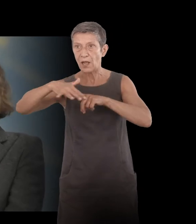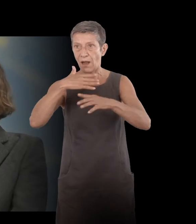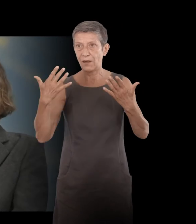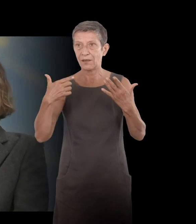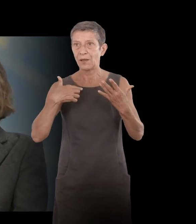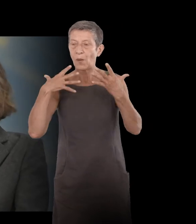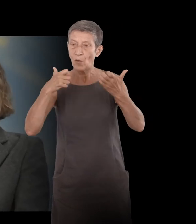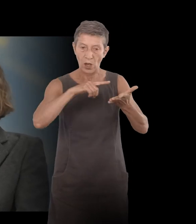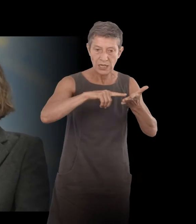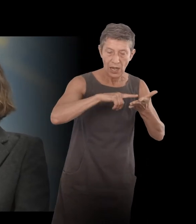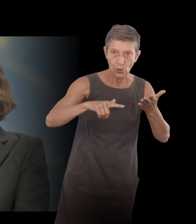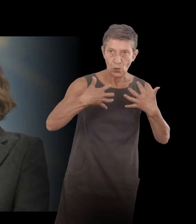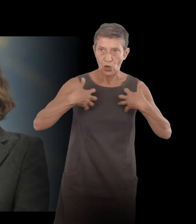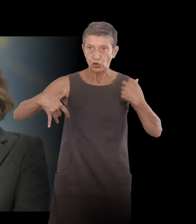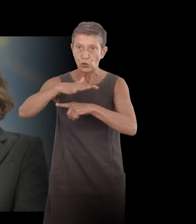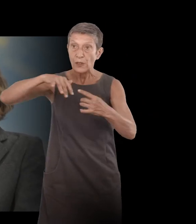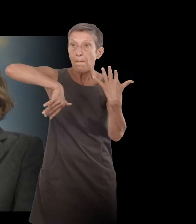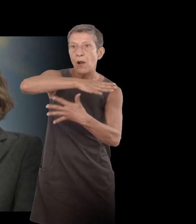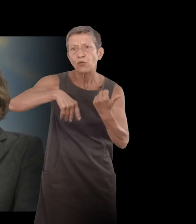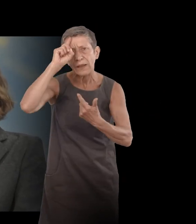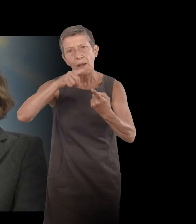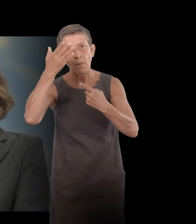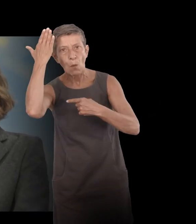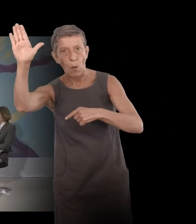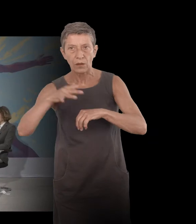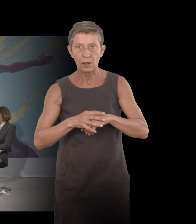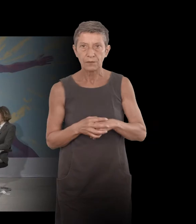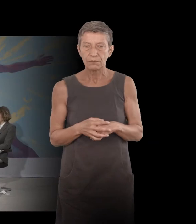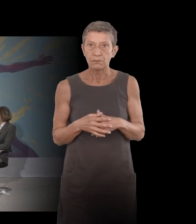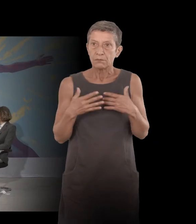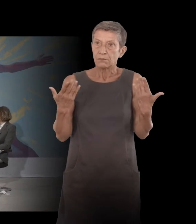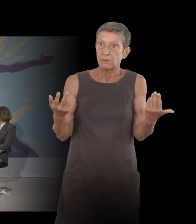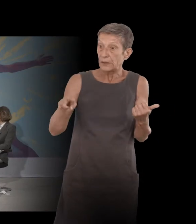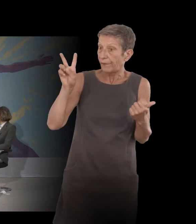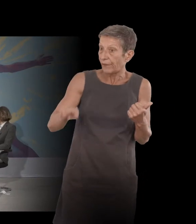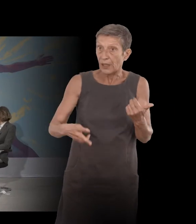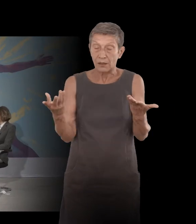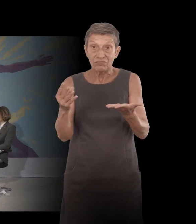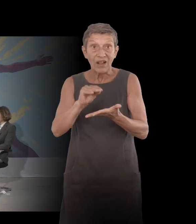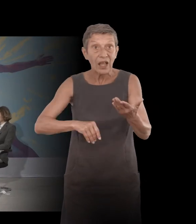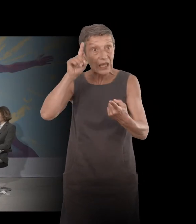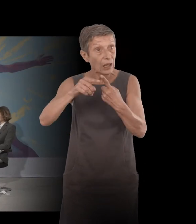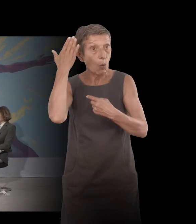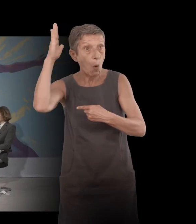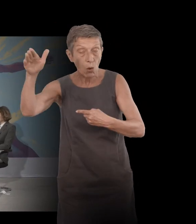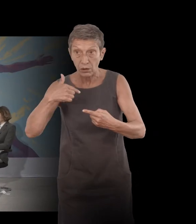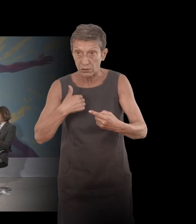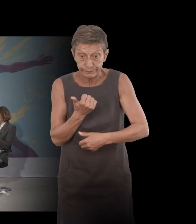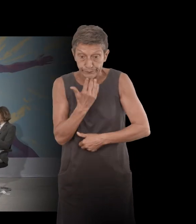littérature et sciences sociales, mais sur autre chose, et je me suis rendue compte, j'arrivais pas à écrire sur autre chose que ça. Et donc j'ai repris